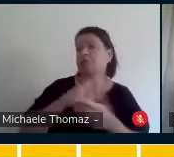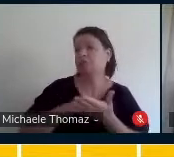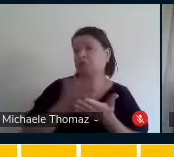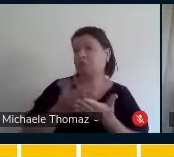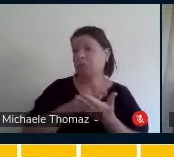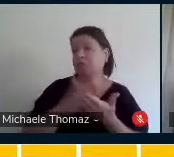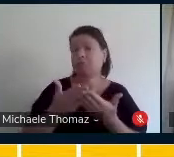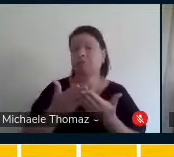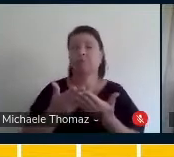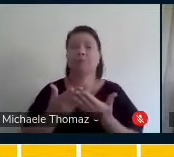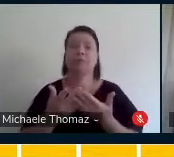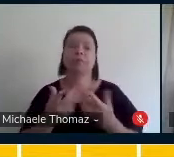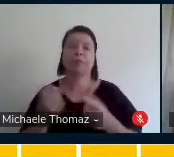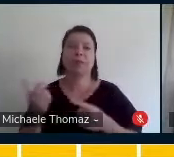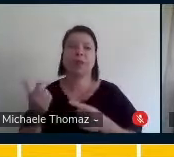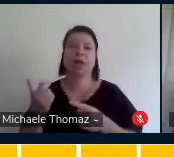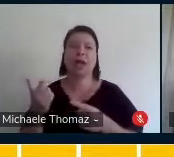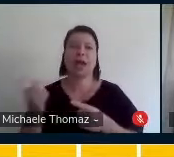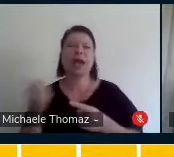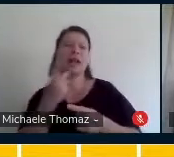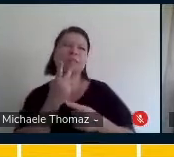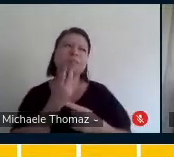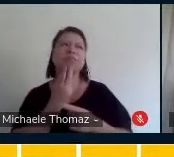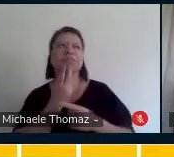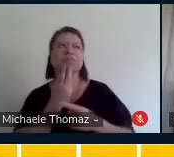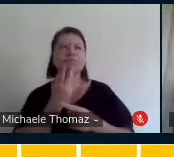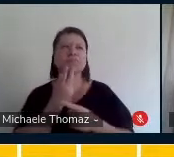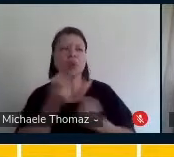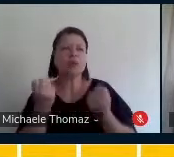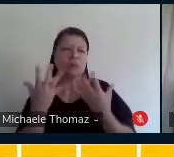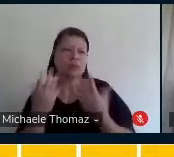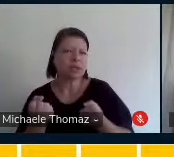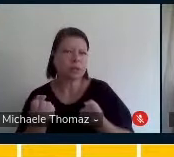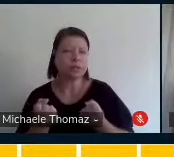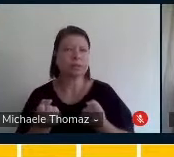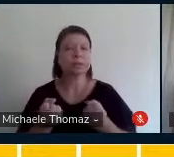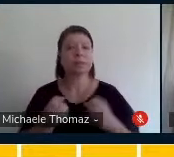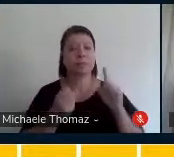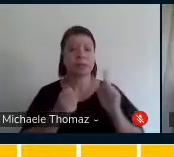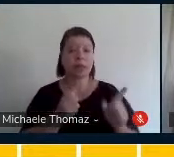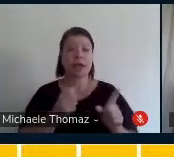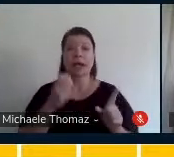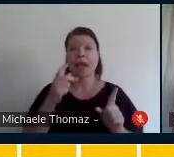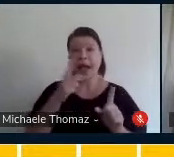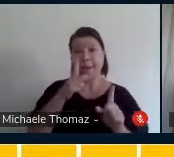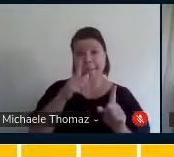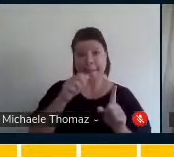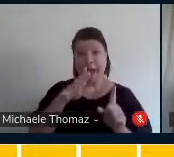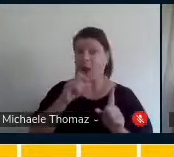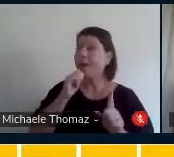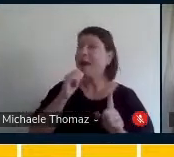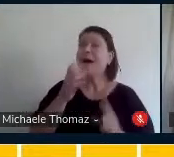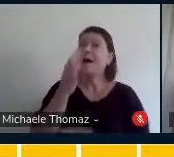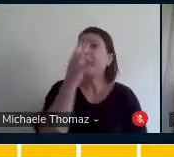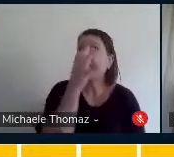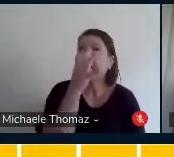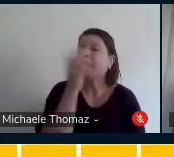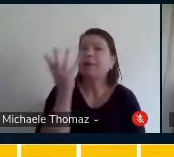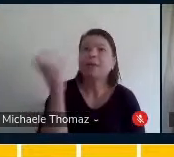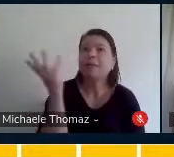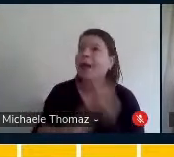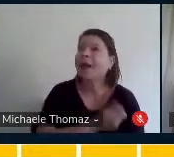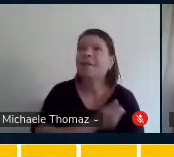gente colocou, então, assim, a Paula ficou encantada de ter vendo alguém usando a língua dela, ela se identificou, ela me